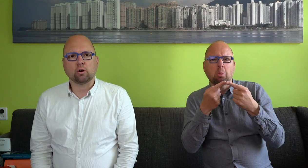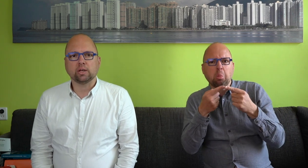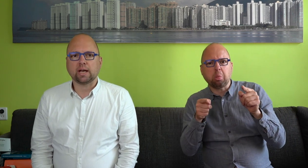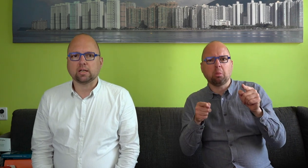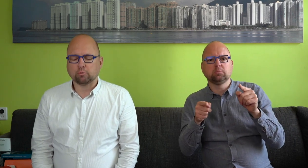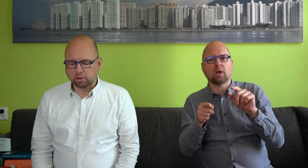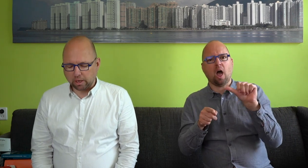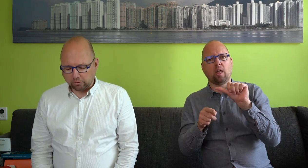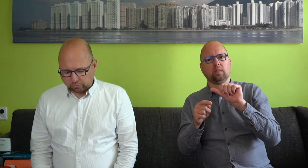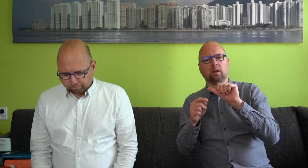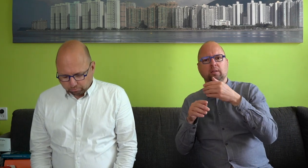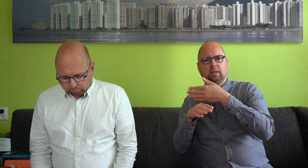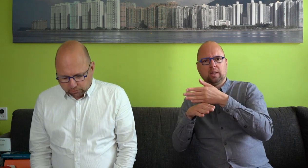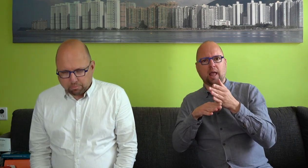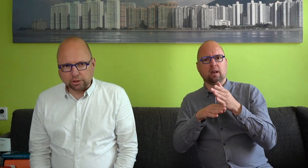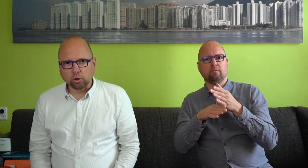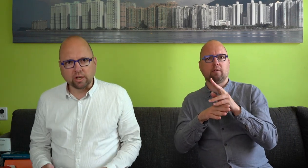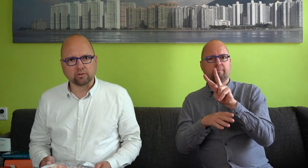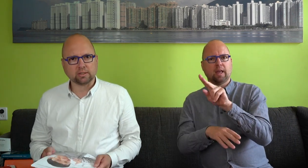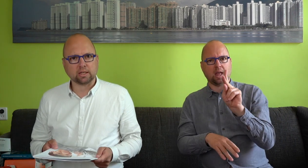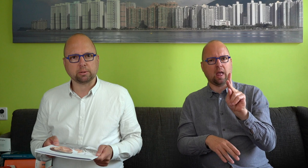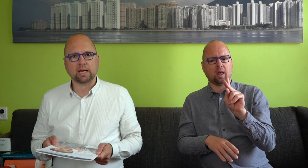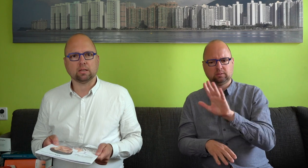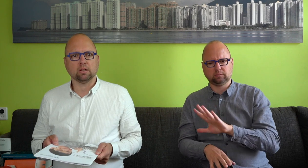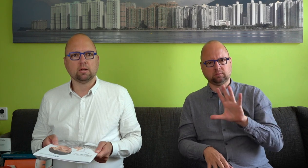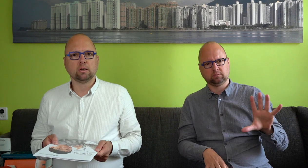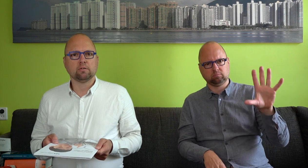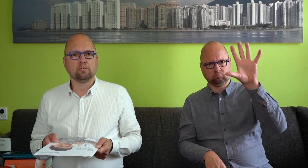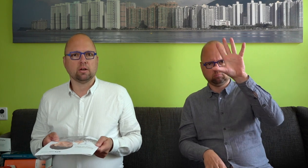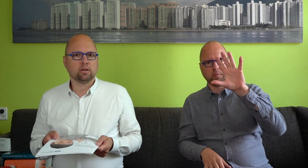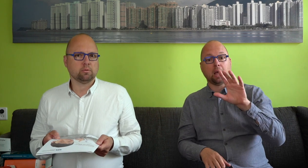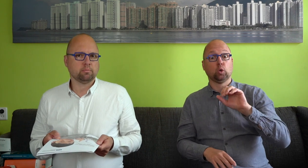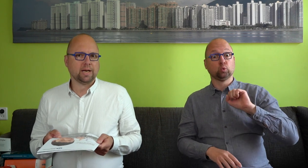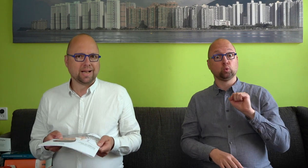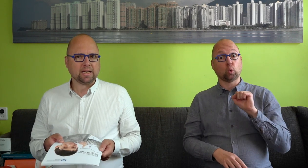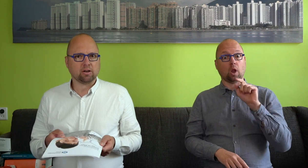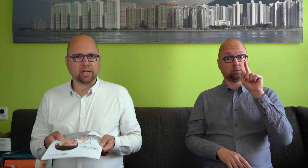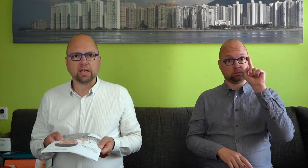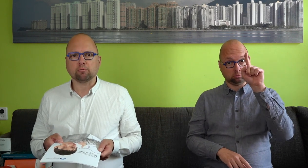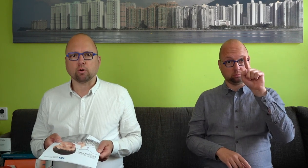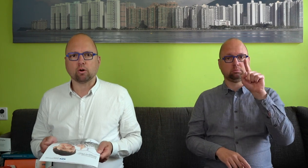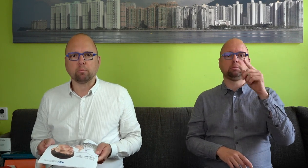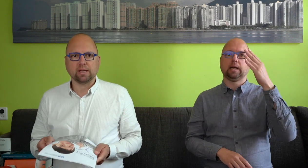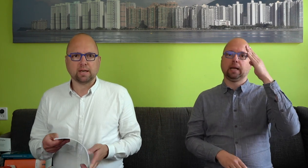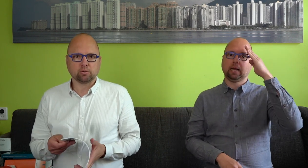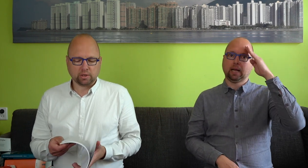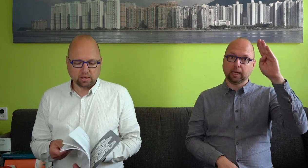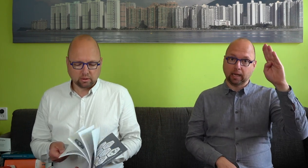Koninkrijk wordt gebruikt. Maar in Schotland is daar speciaal erkenning en waardering voor gekomen. En er ligt nu een heel